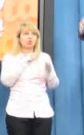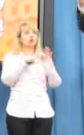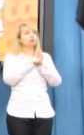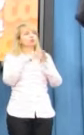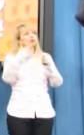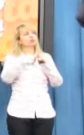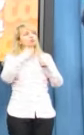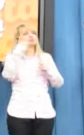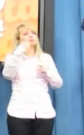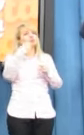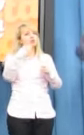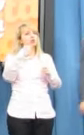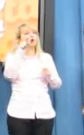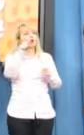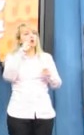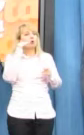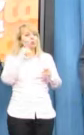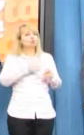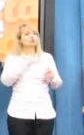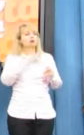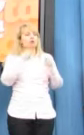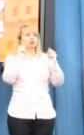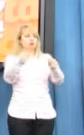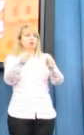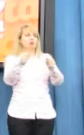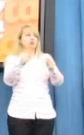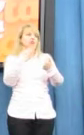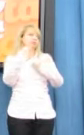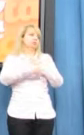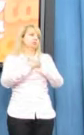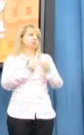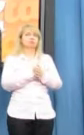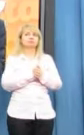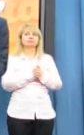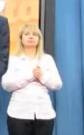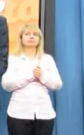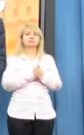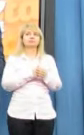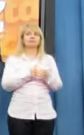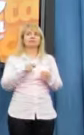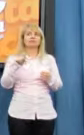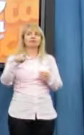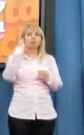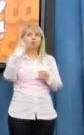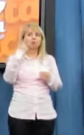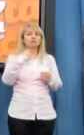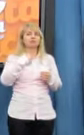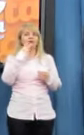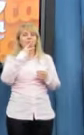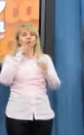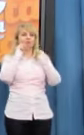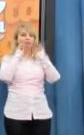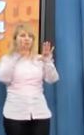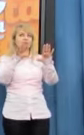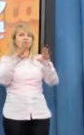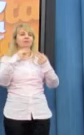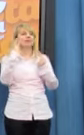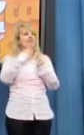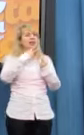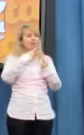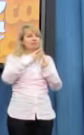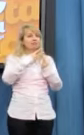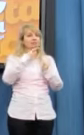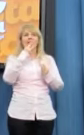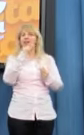ta poprawka musiała być do laski marszałkowskiej złożona. Po raz pierwszy powiem wprost – telewizja